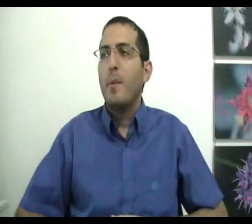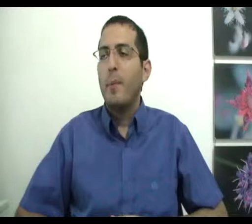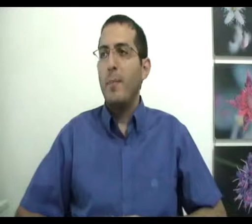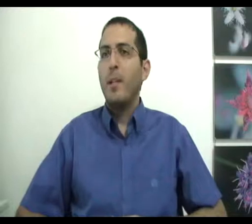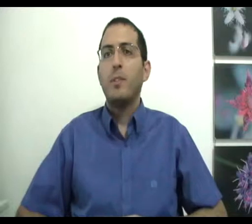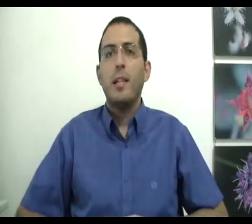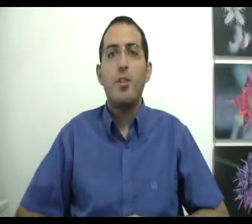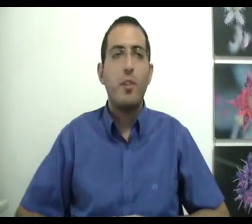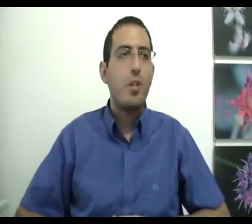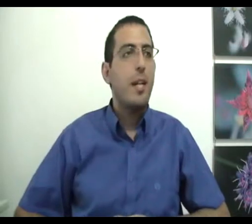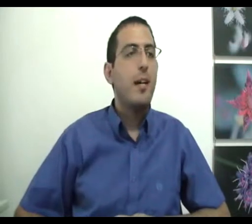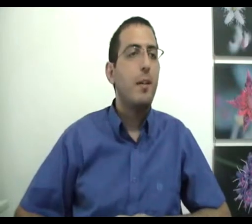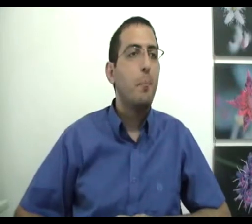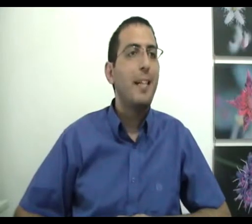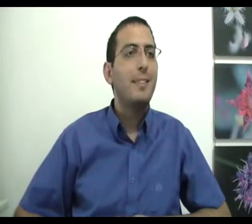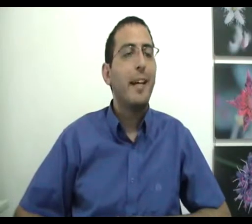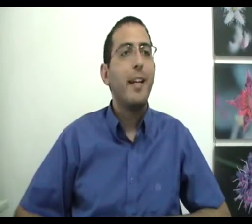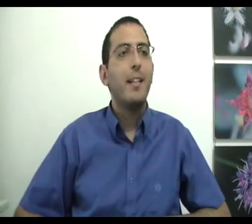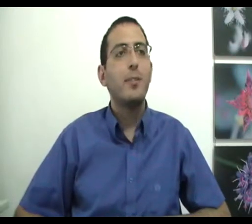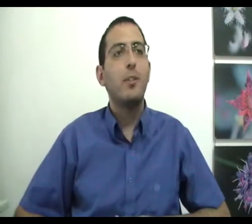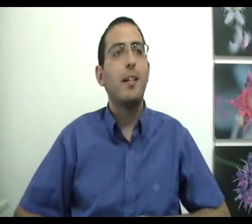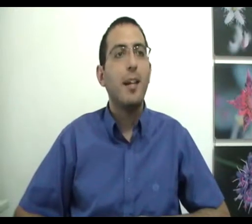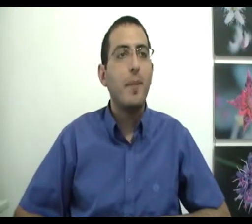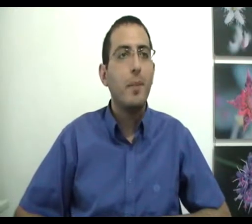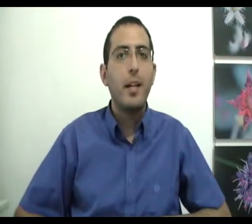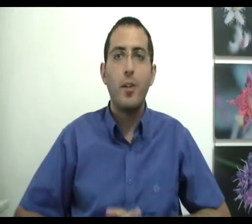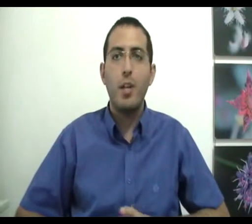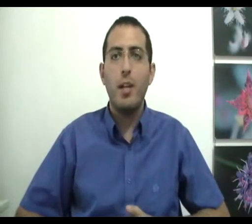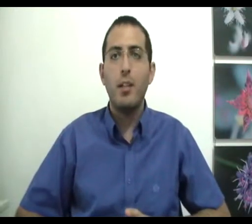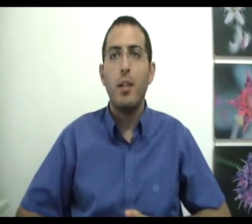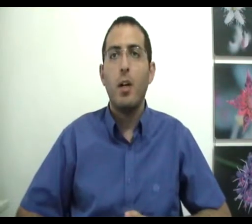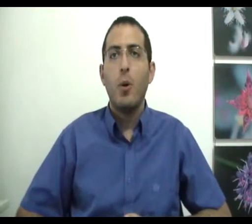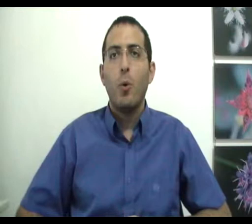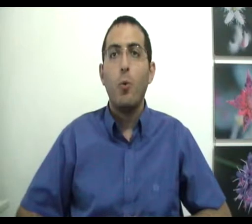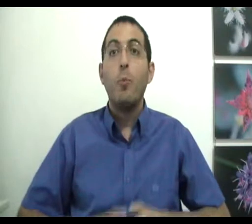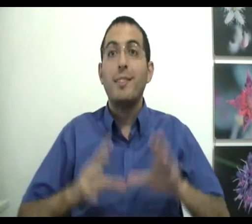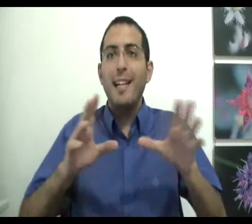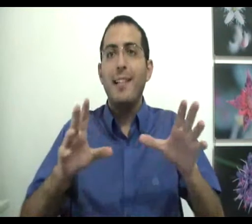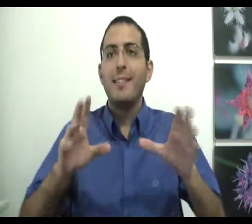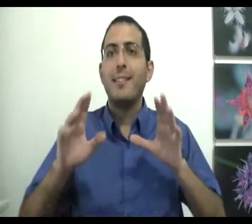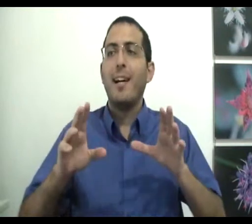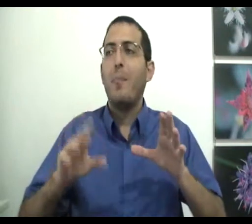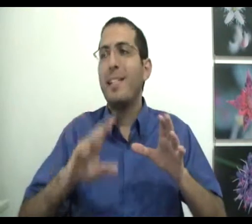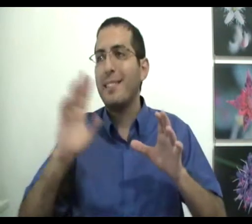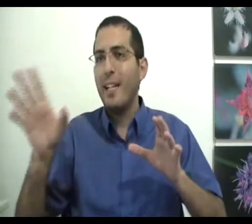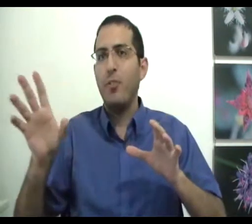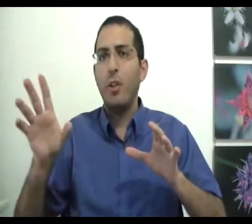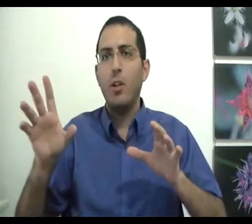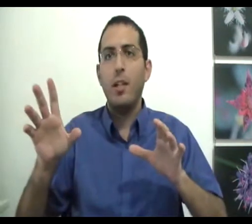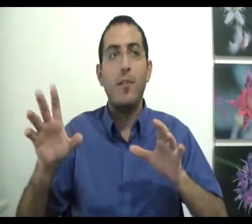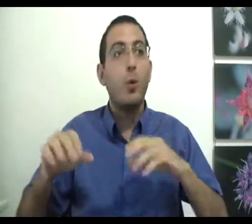פעם אני רוצה להשיב לשאלה, מה צריך לעשות האדם כאשר הוא מוצא סתירה בין השכל שלו ובין